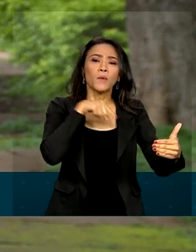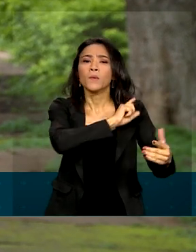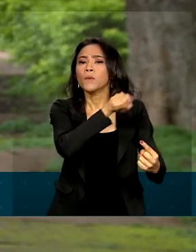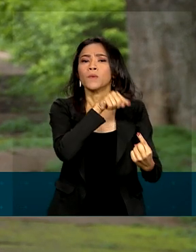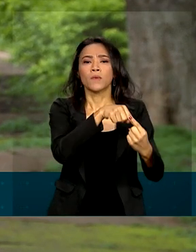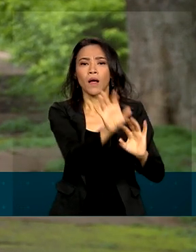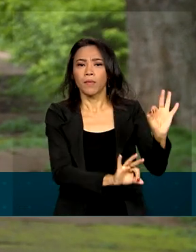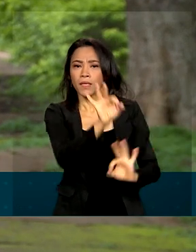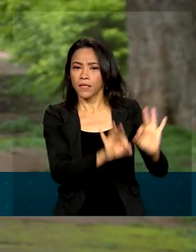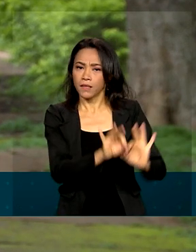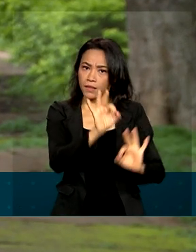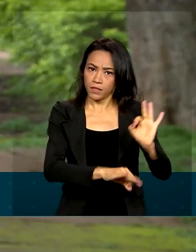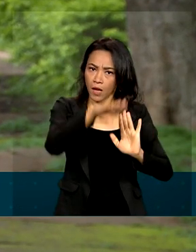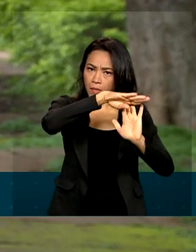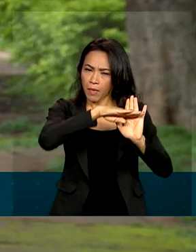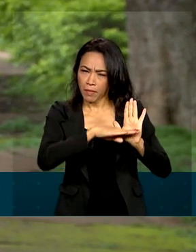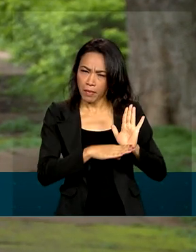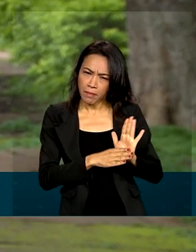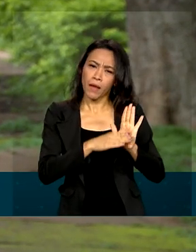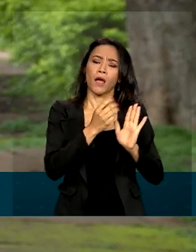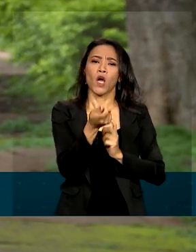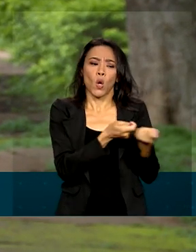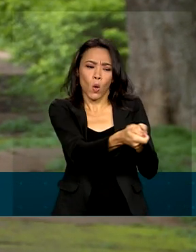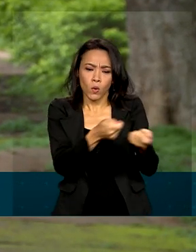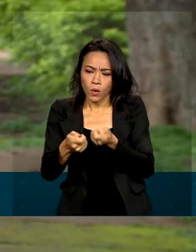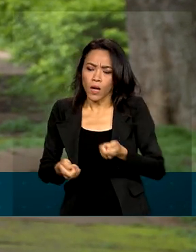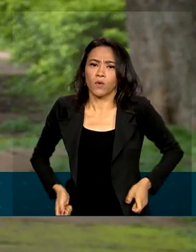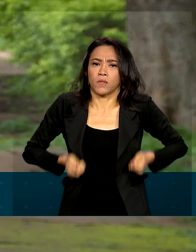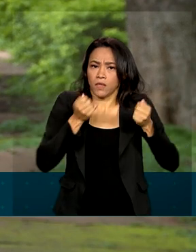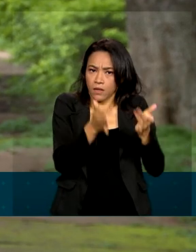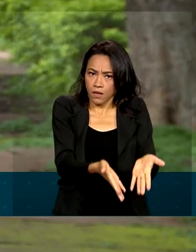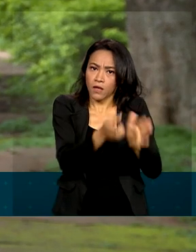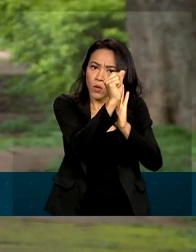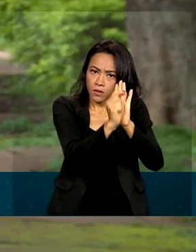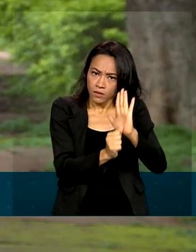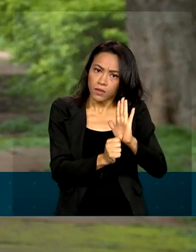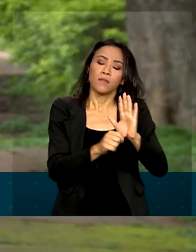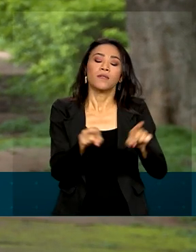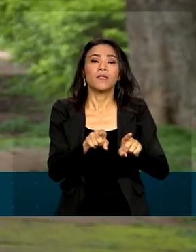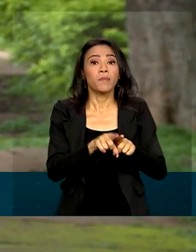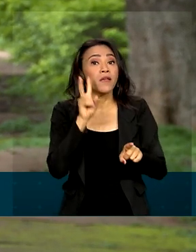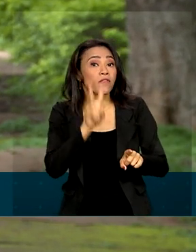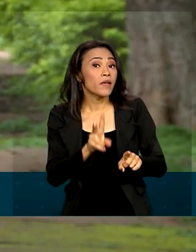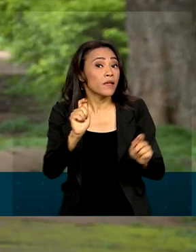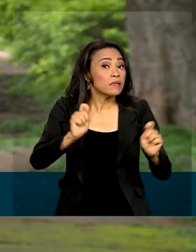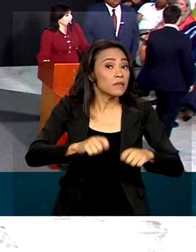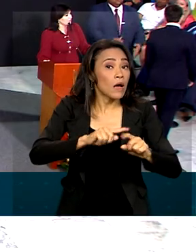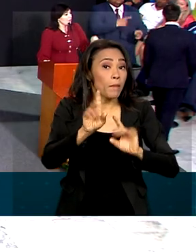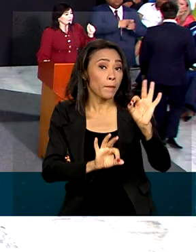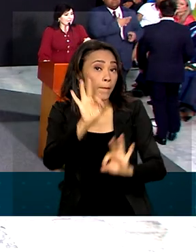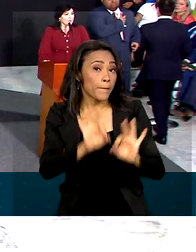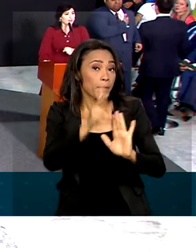planejar a administração, os custos, controlar o orçamento e analisar a viabilidade de projetos do governo.